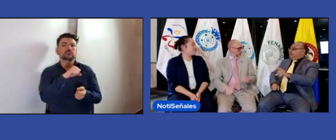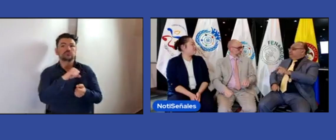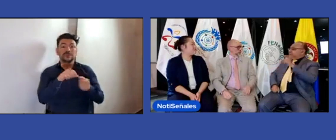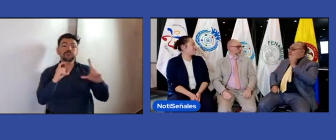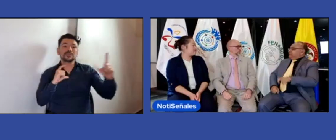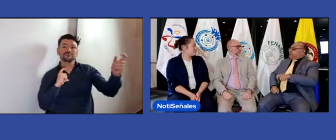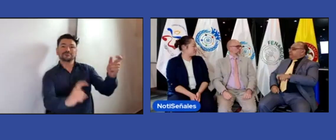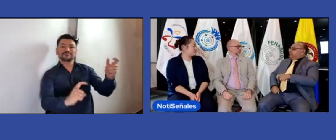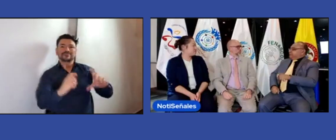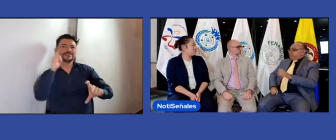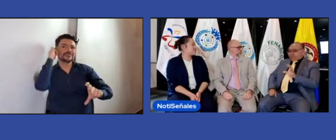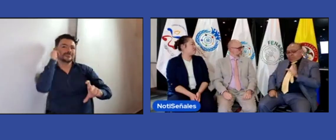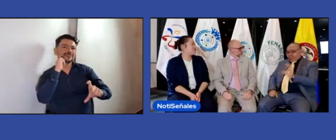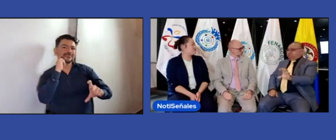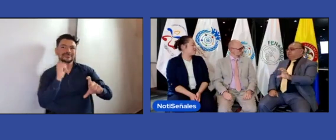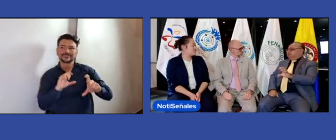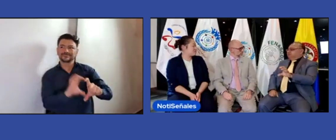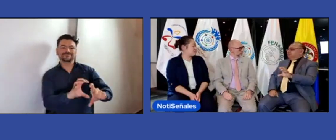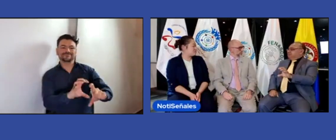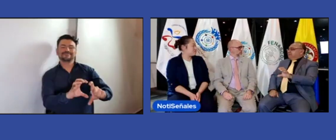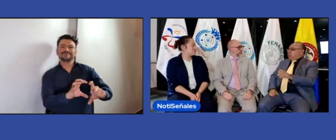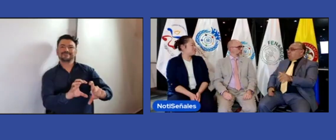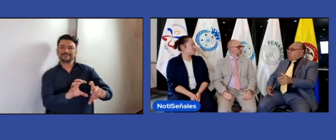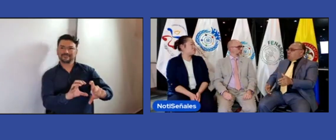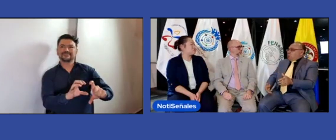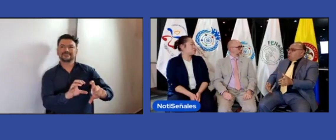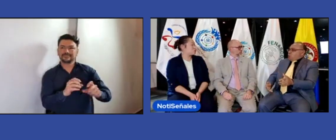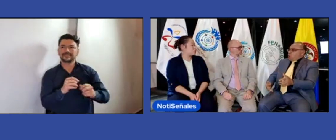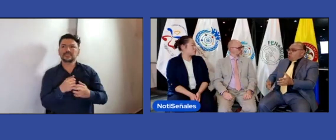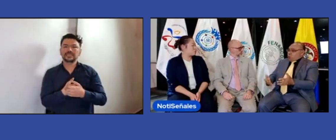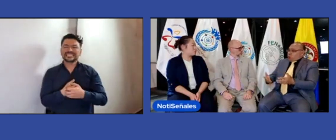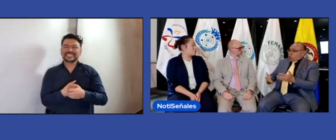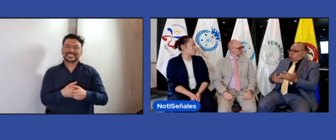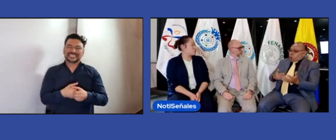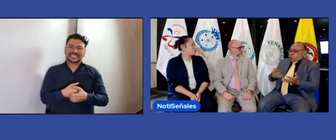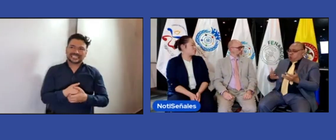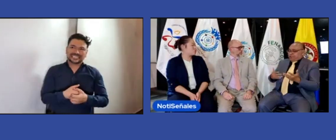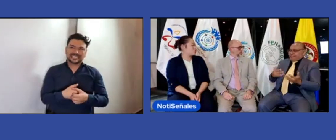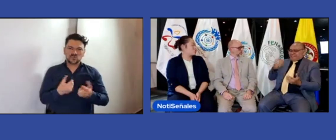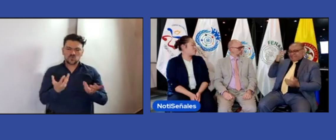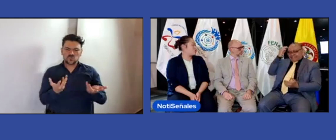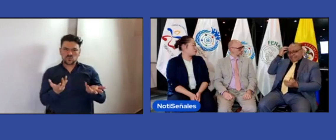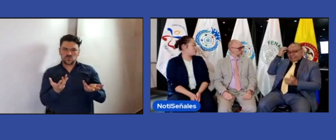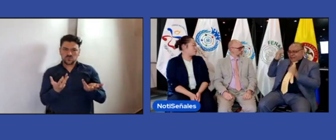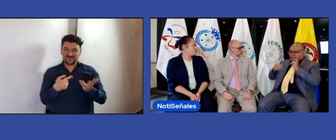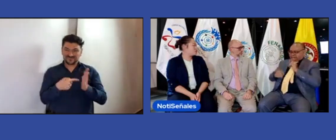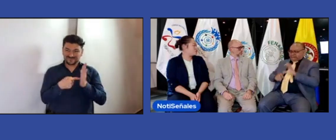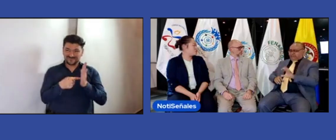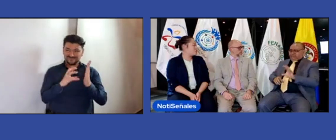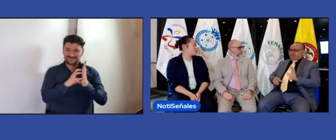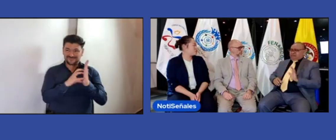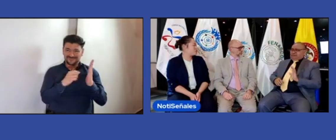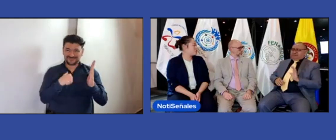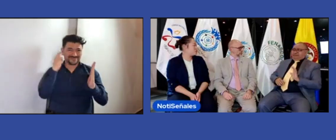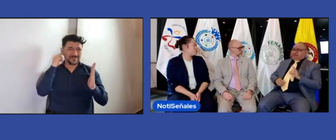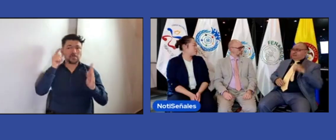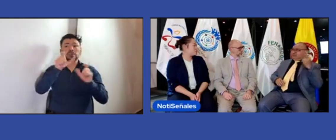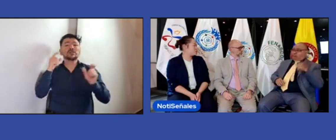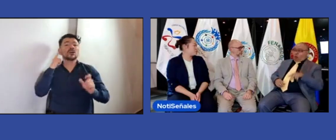colocado este símbolo y es obligación entonces quedamos allí como y las personas sordas dicen